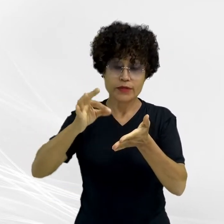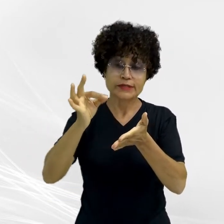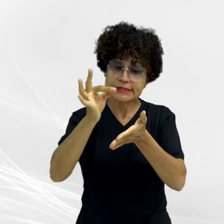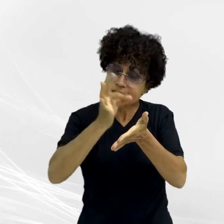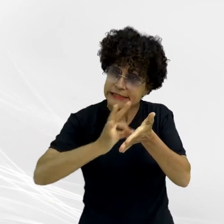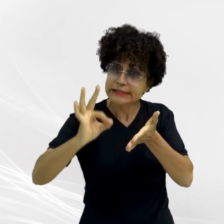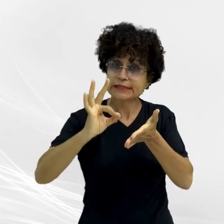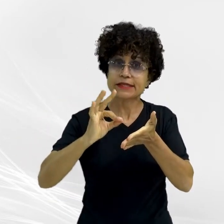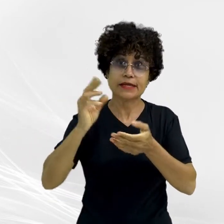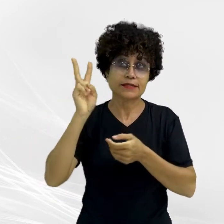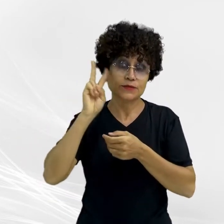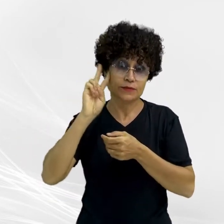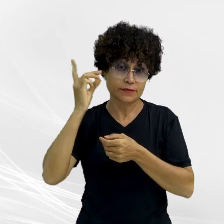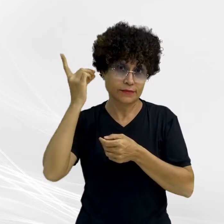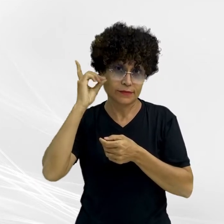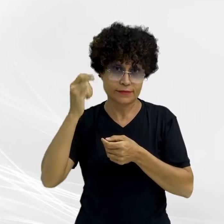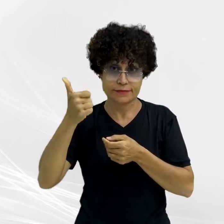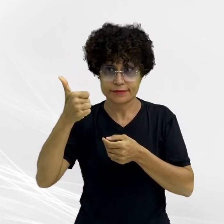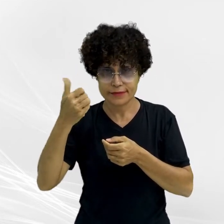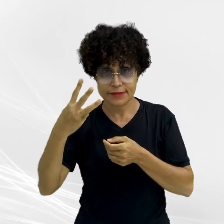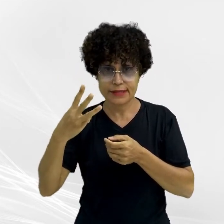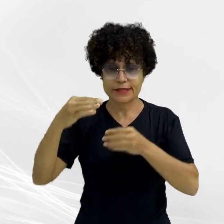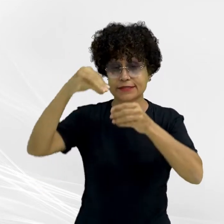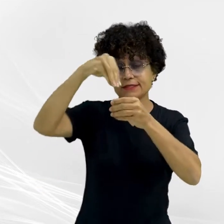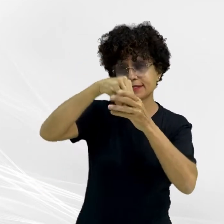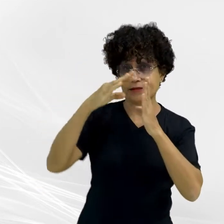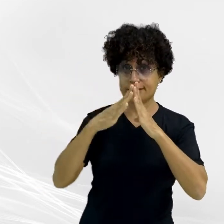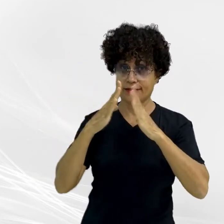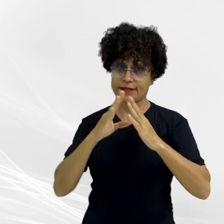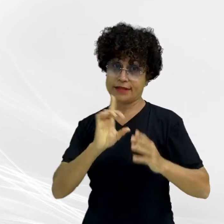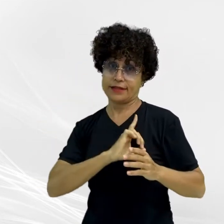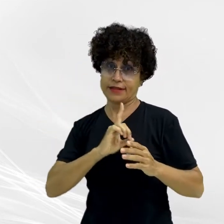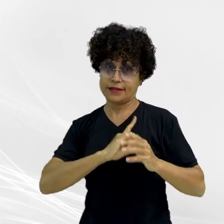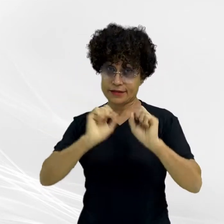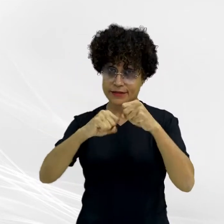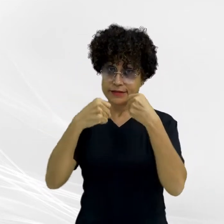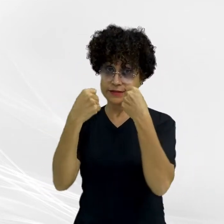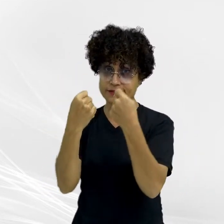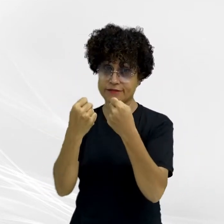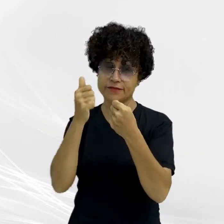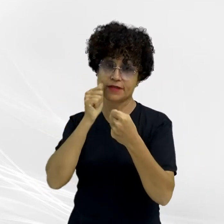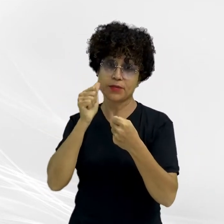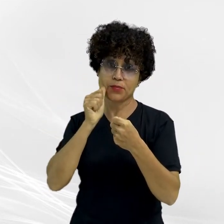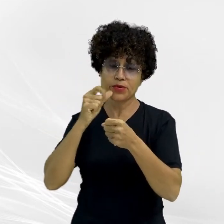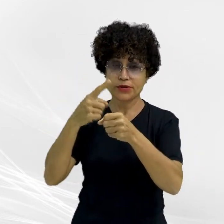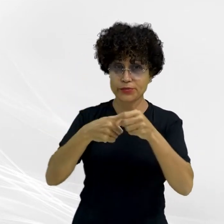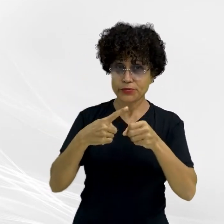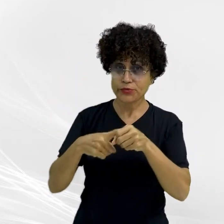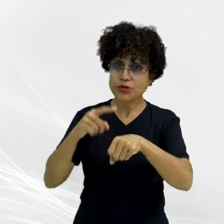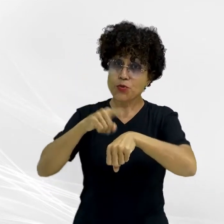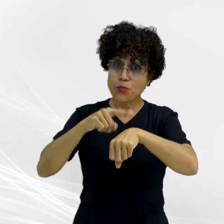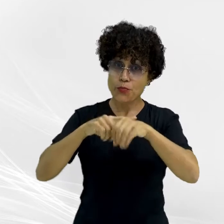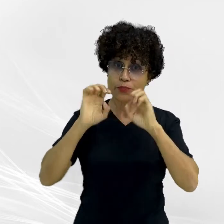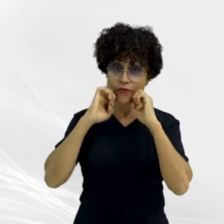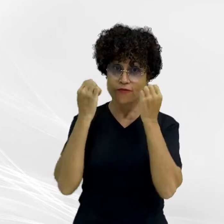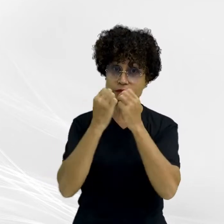assinado segunda-feira, dia 13, na sede da Delegacia Especializada de Defesa da Mulher do Município durante evento em